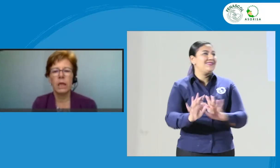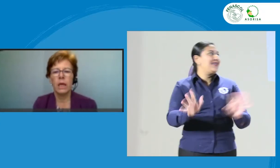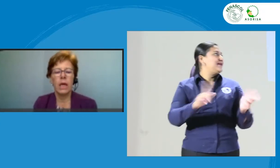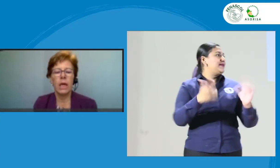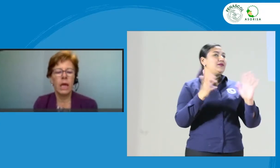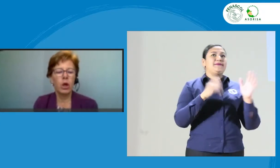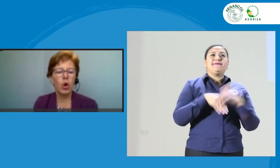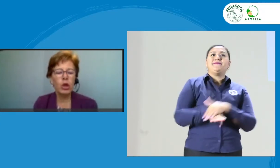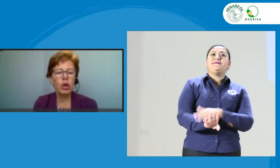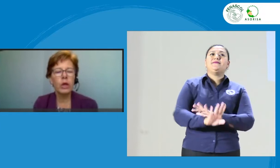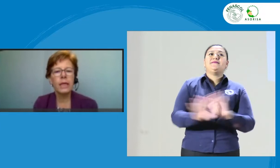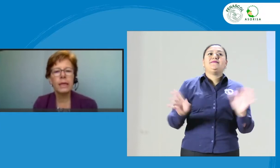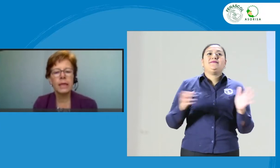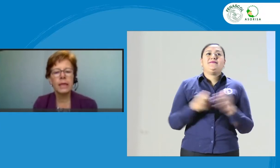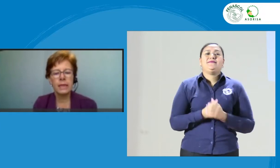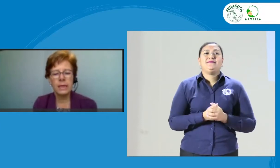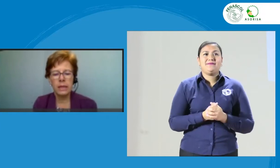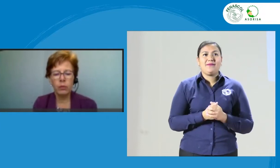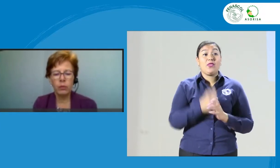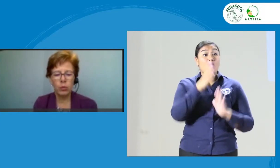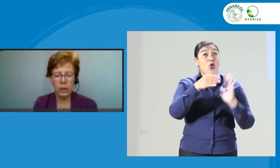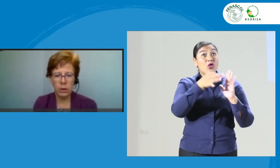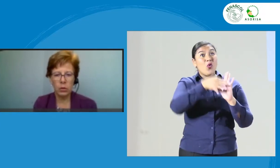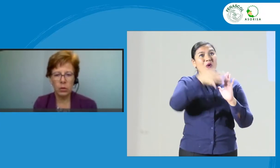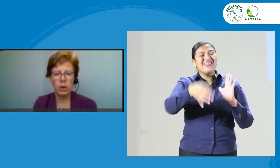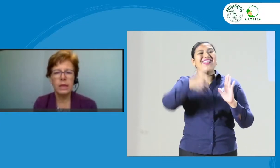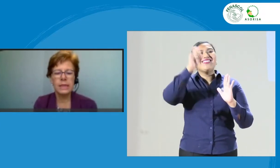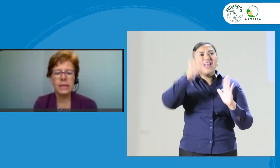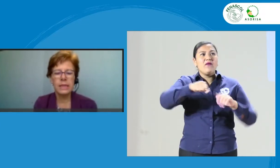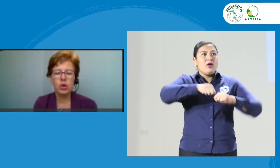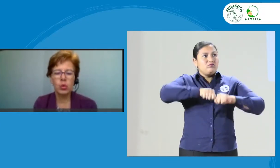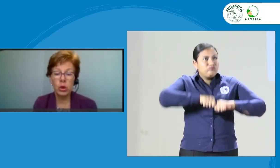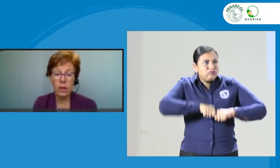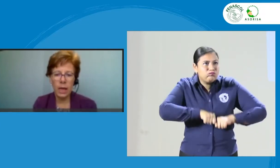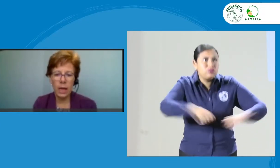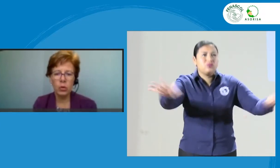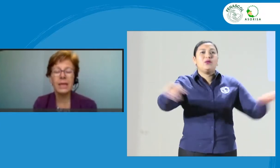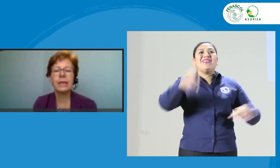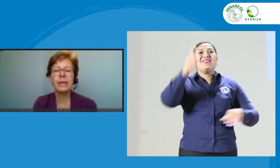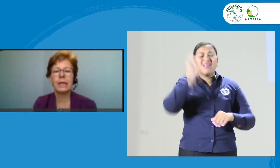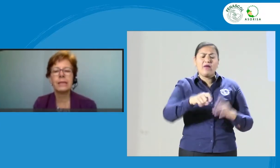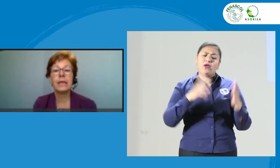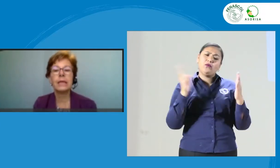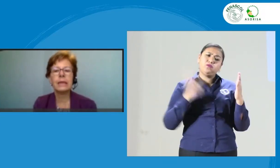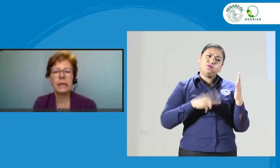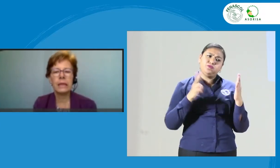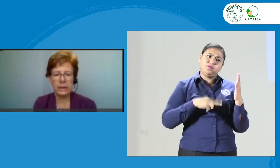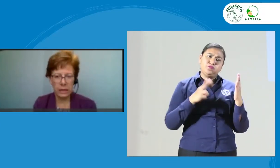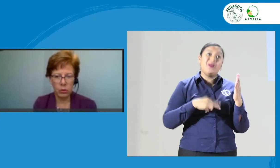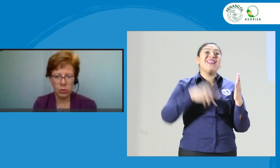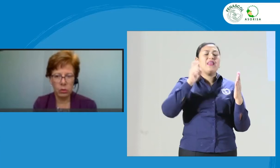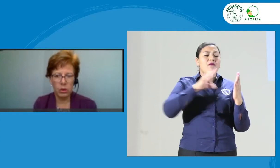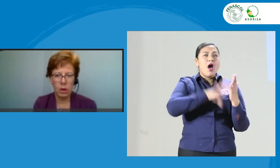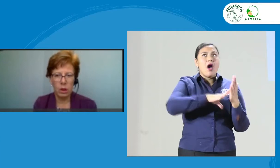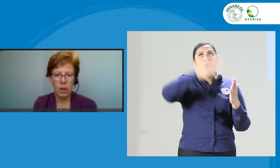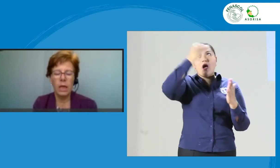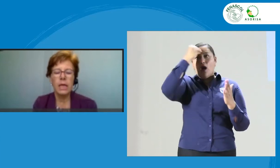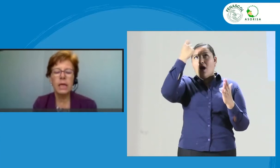El código de ética tiene que ser difundido, tiene que ser estudiado y tiene que ser entendido. ¿Y